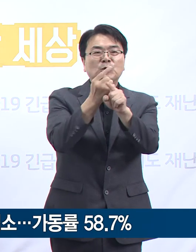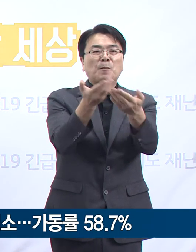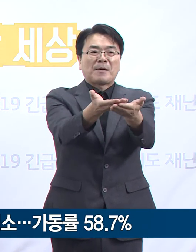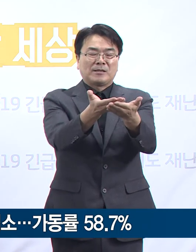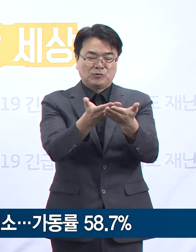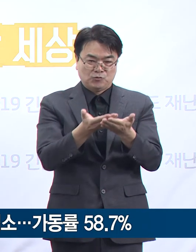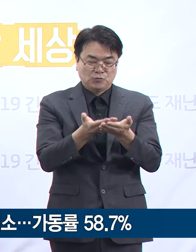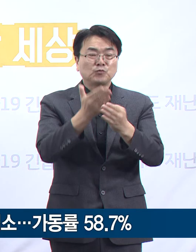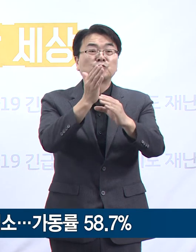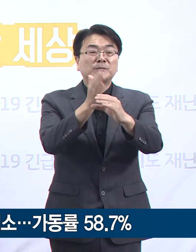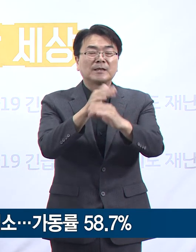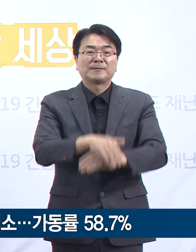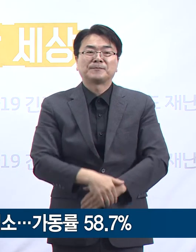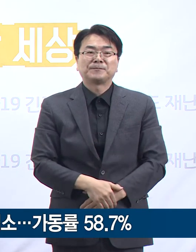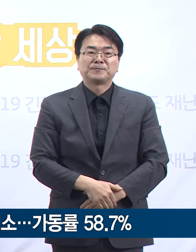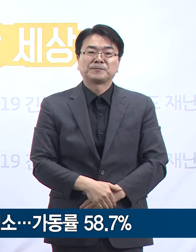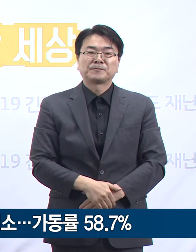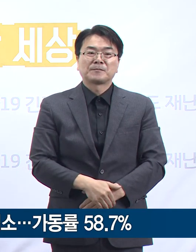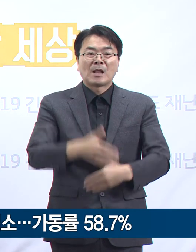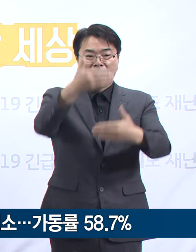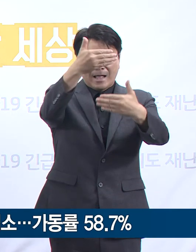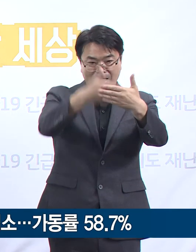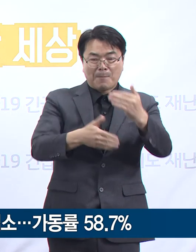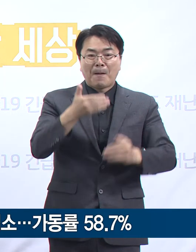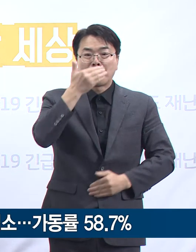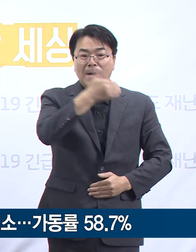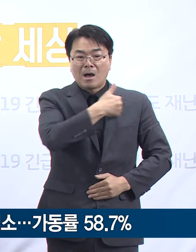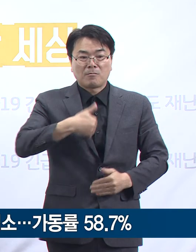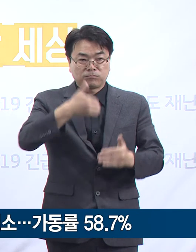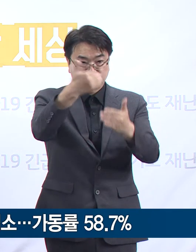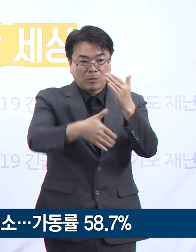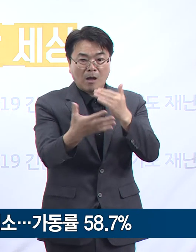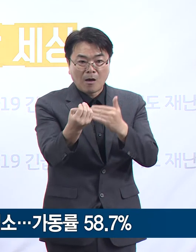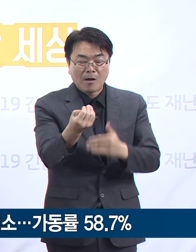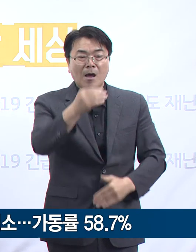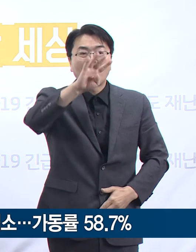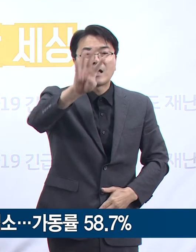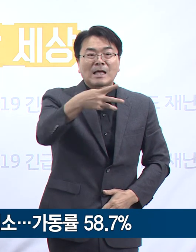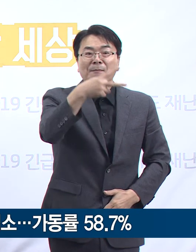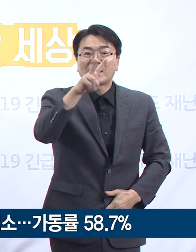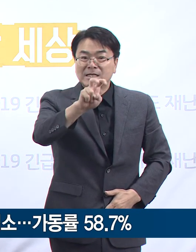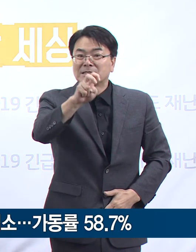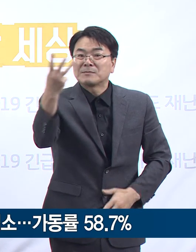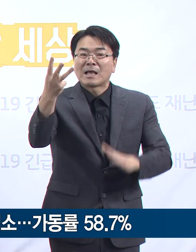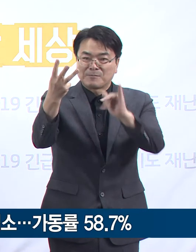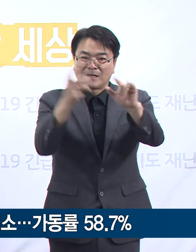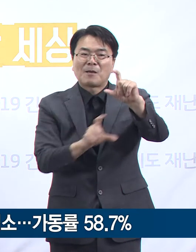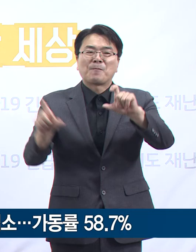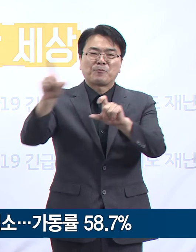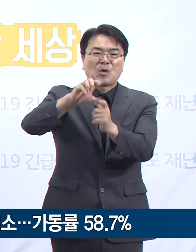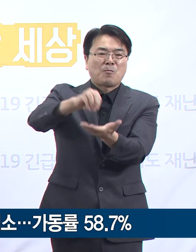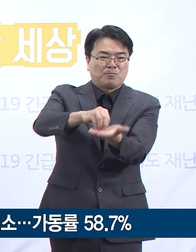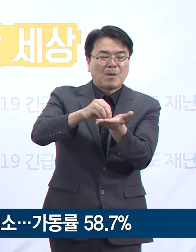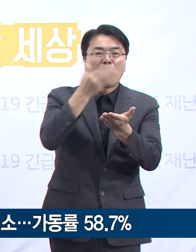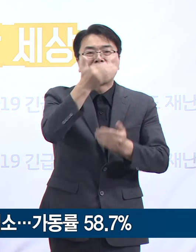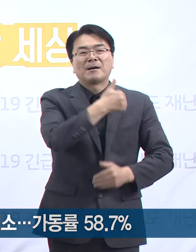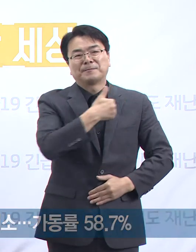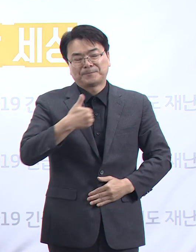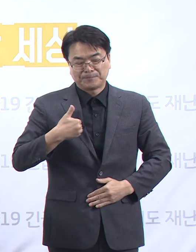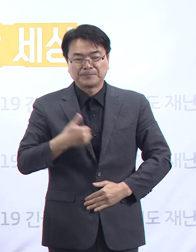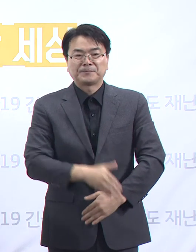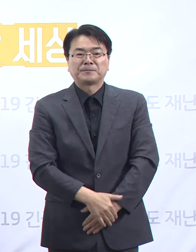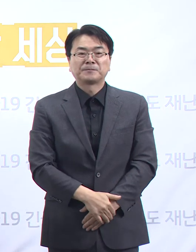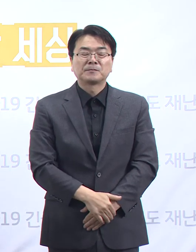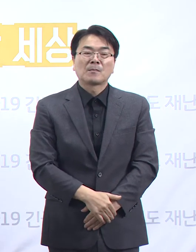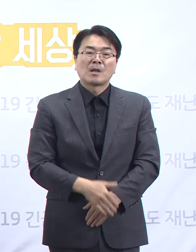가동률을 보입니다. 잔여 수용 가능 인원은 최대 423명입니다. 지난 8월 31일부터